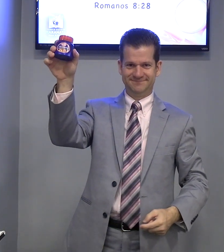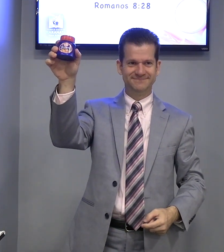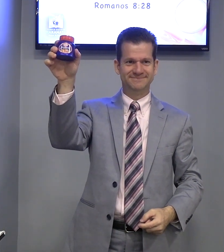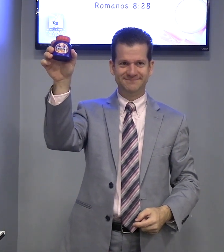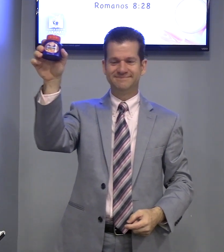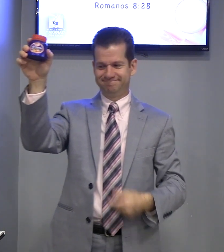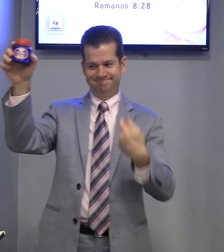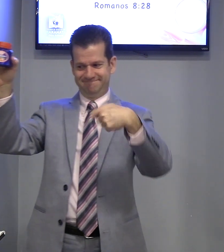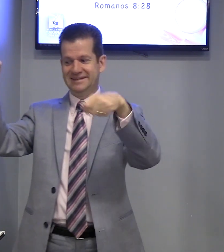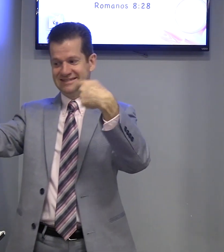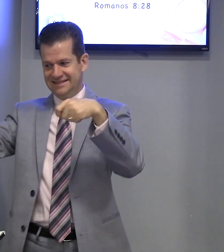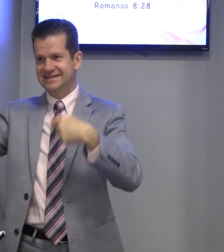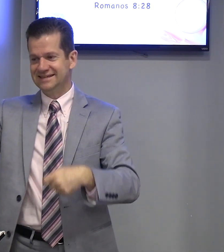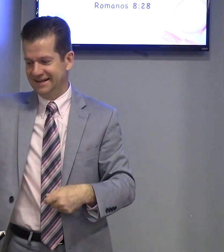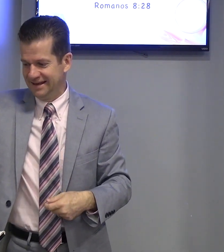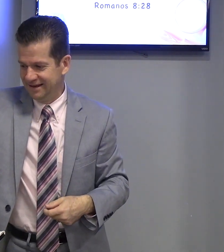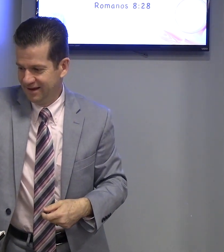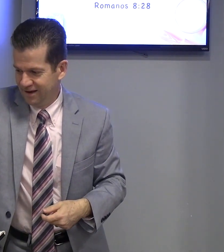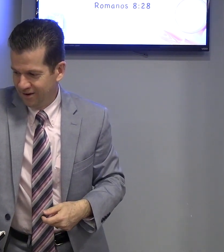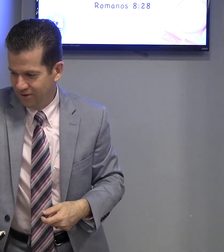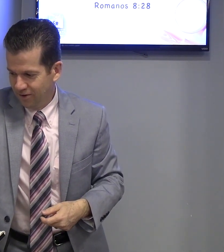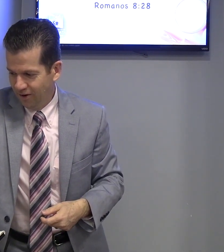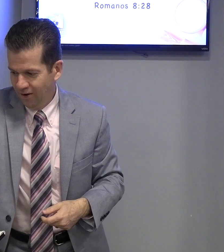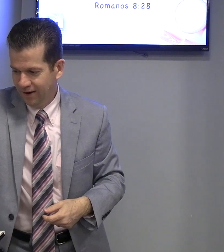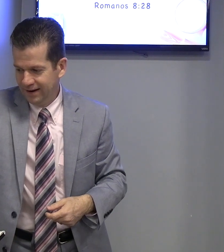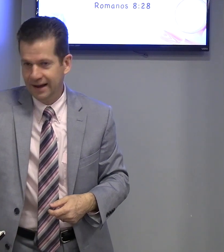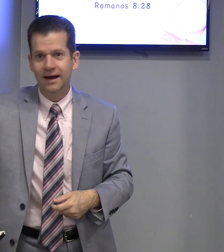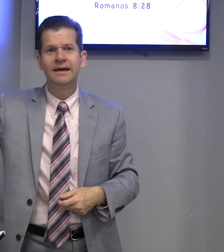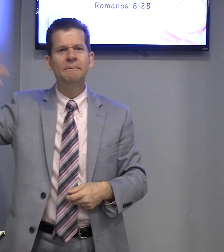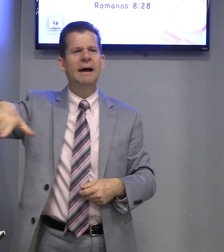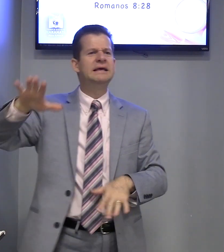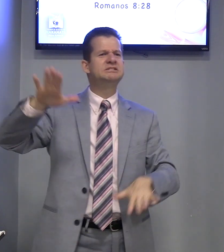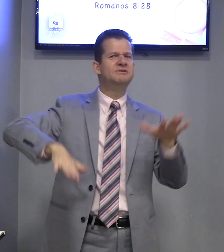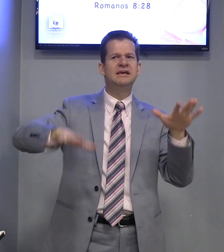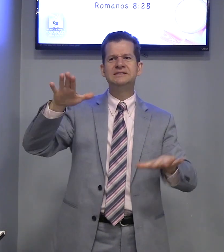Olha. Precisa, né? Olha. O mais, às vezes?